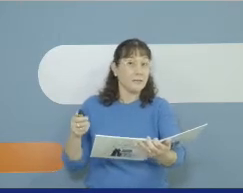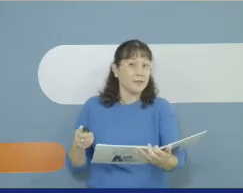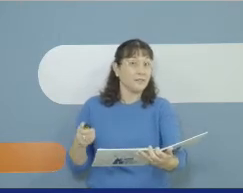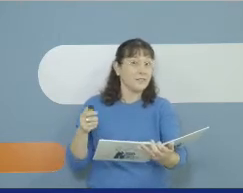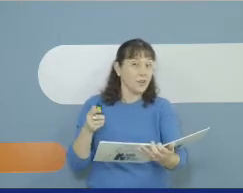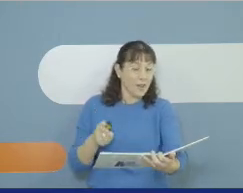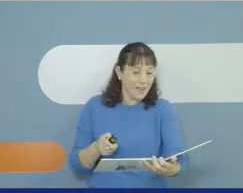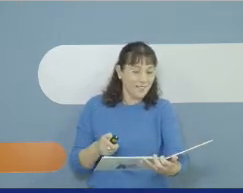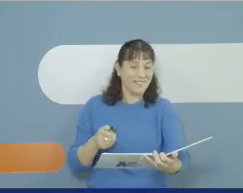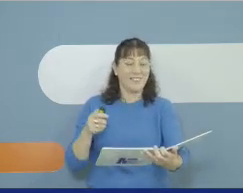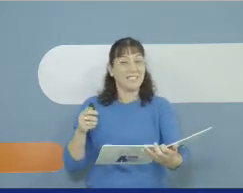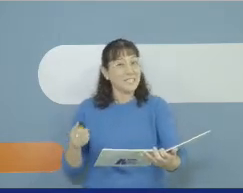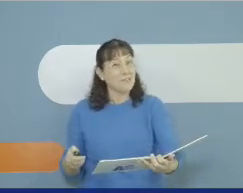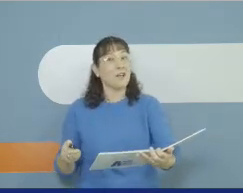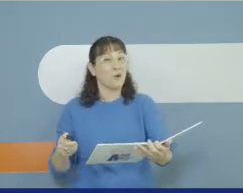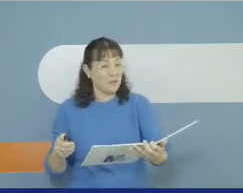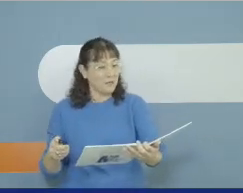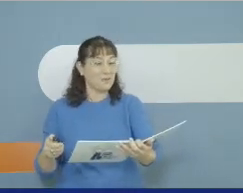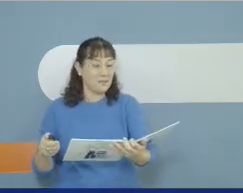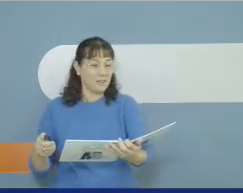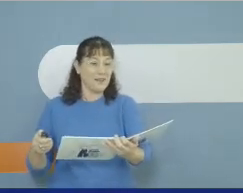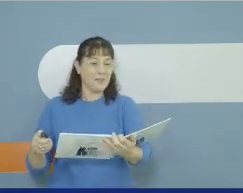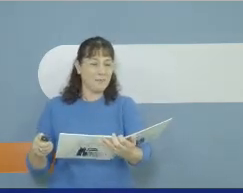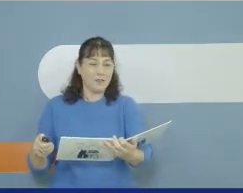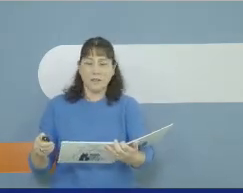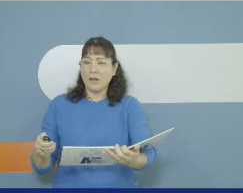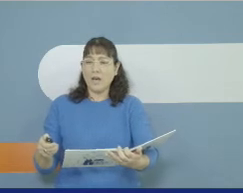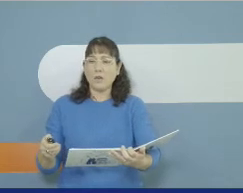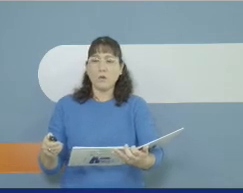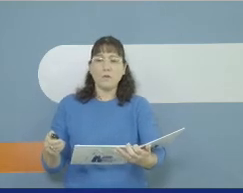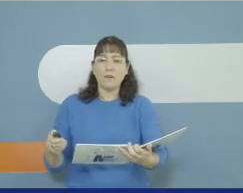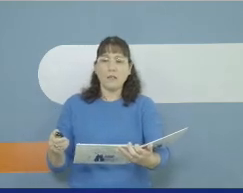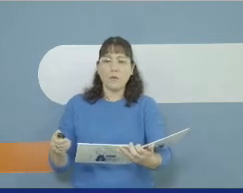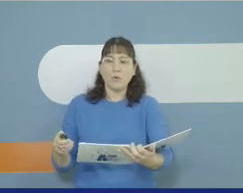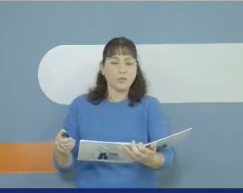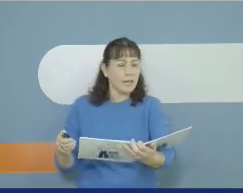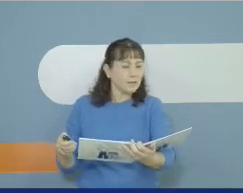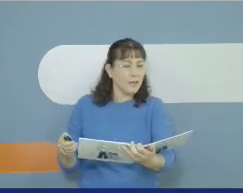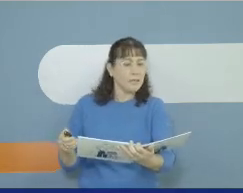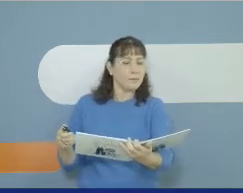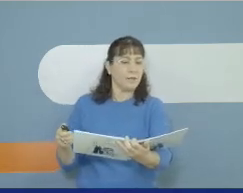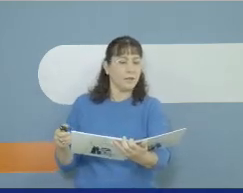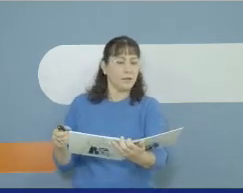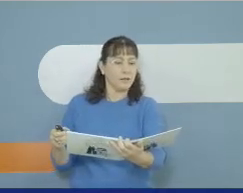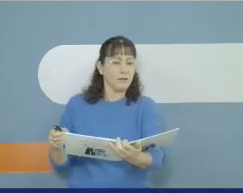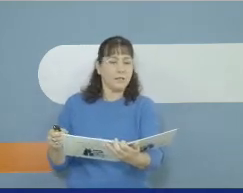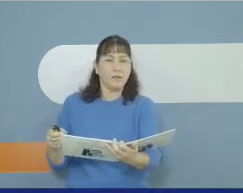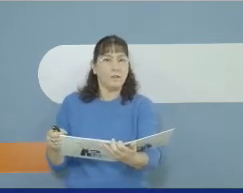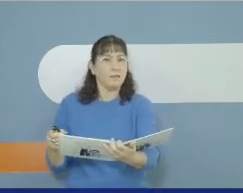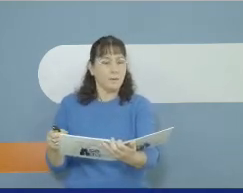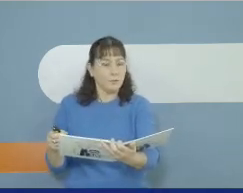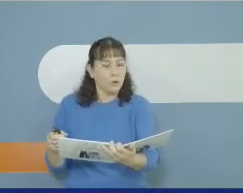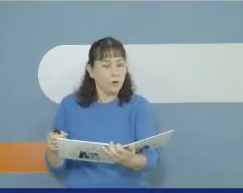קיץ בעיר וזוער את סבתא הולכים לבקר? הלכו והלכו שעתיים בערך?